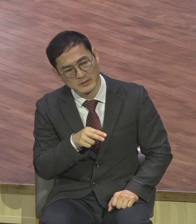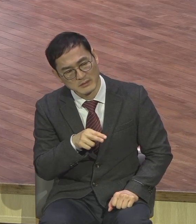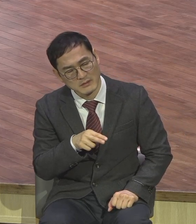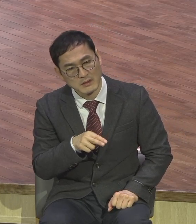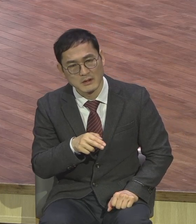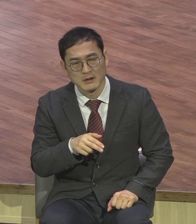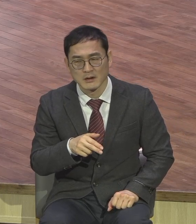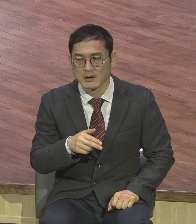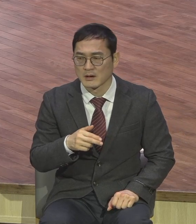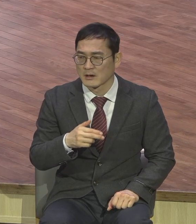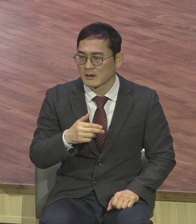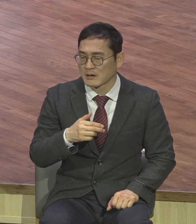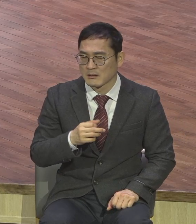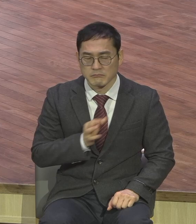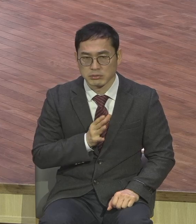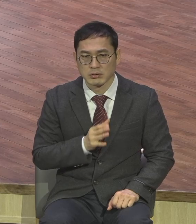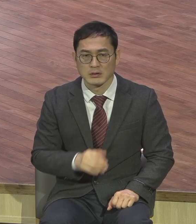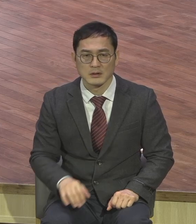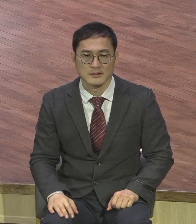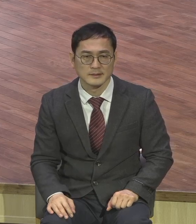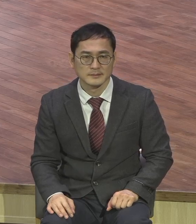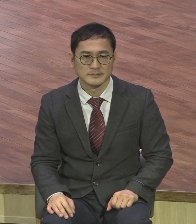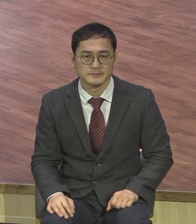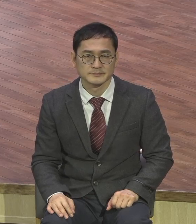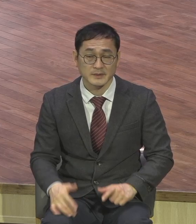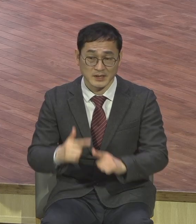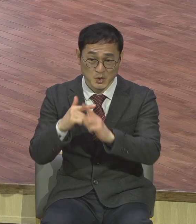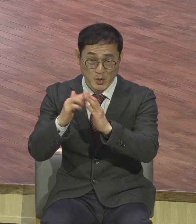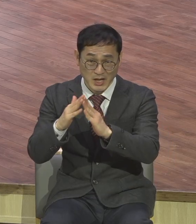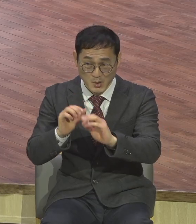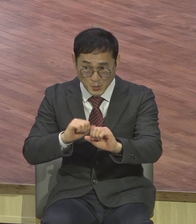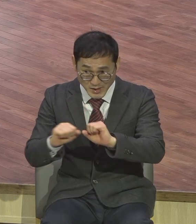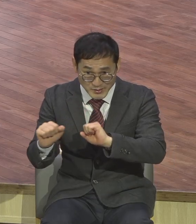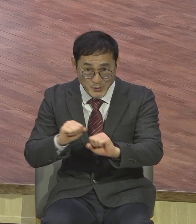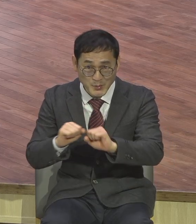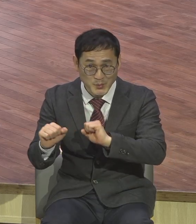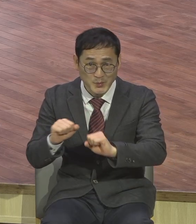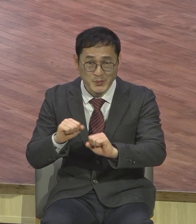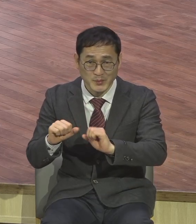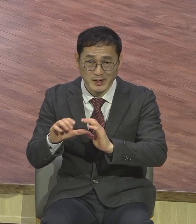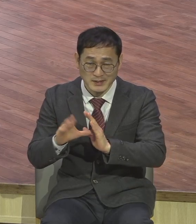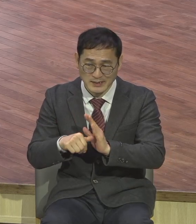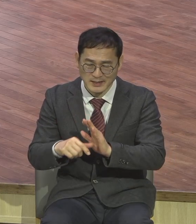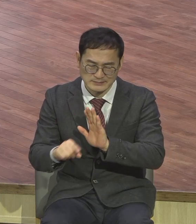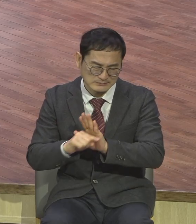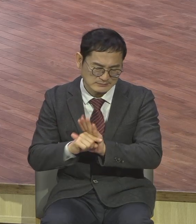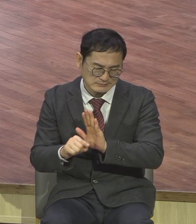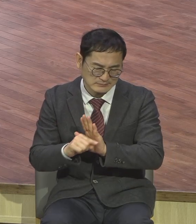사역에 대해서 이 교회의 모든 스케줄에 부정적인 사람 제가 뭘 고쳐